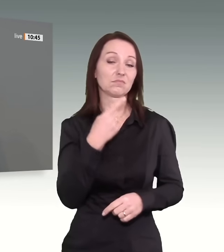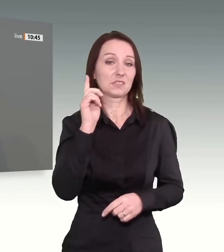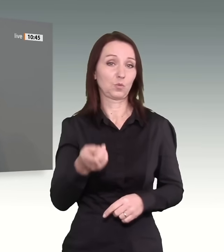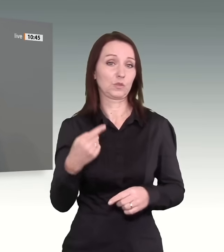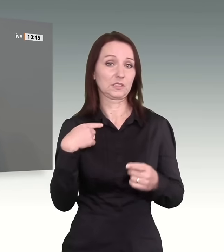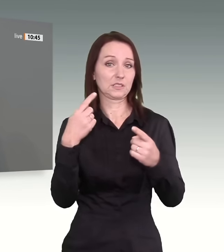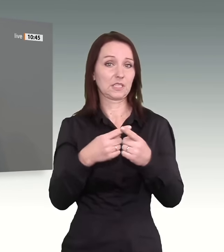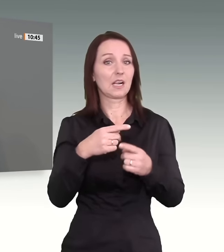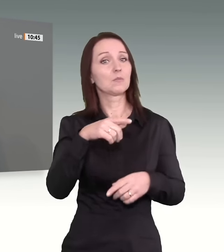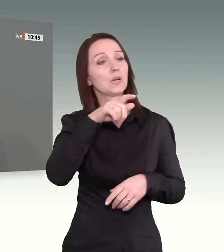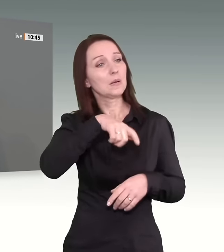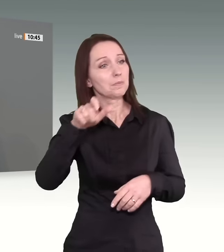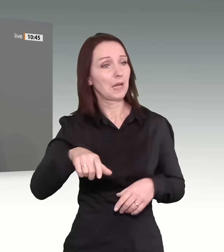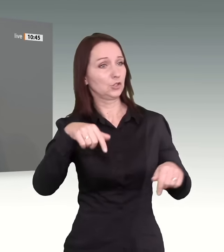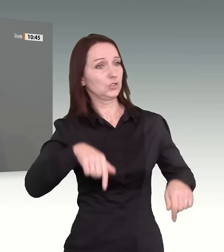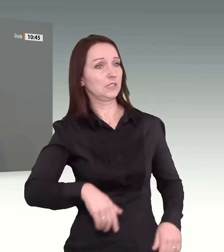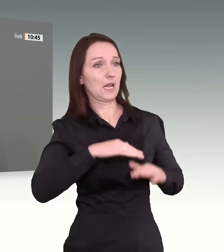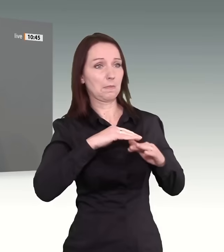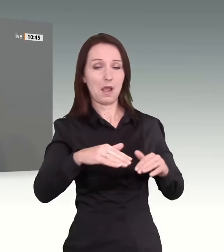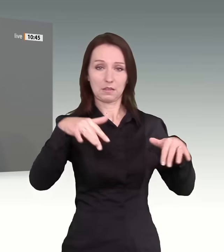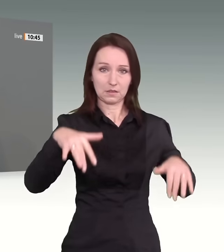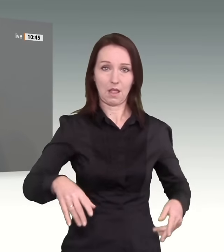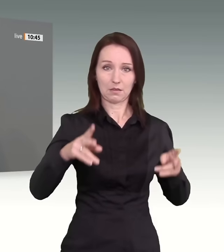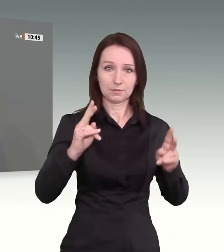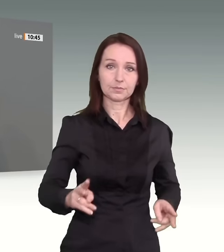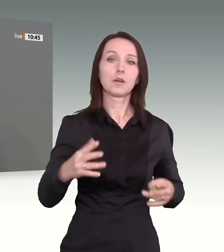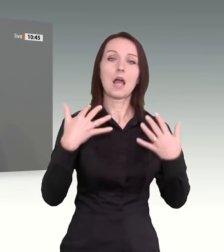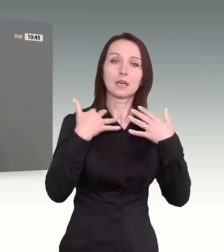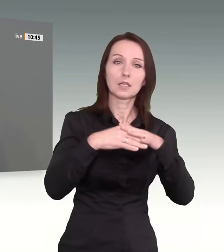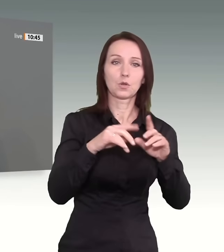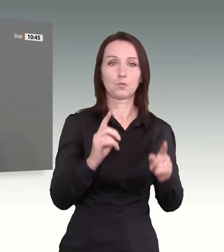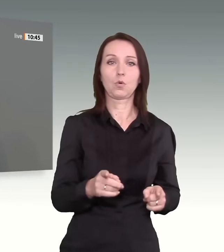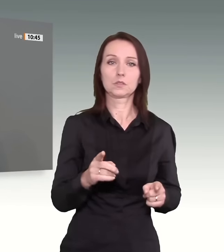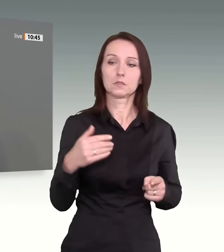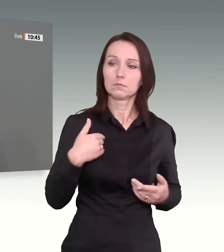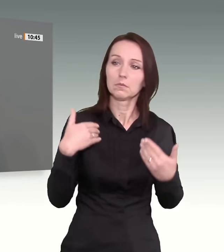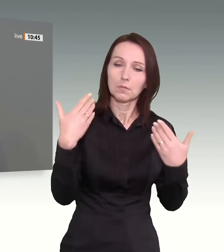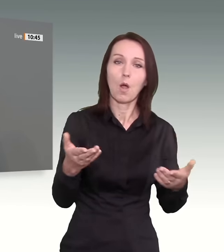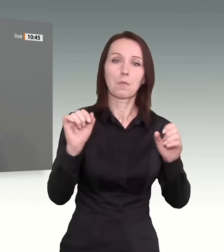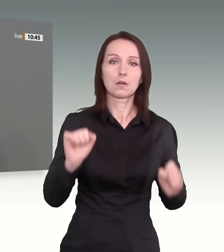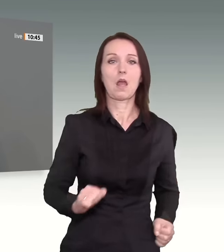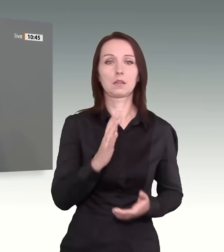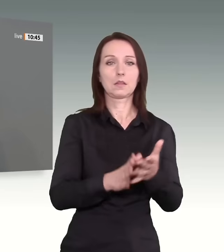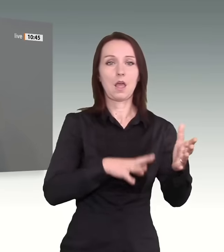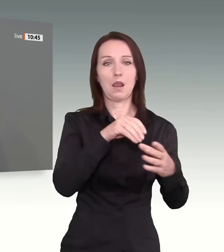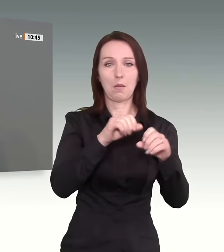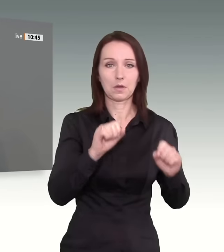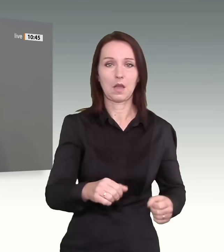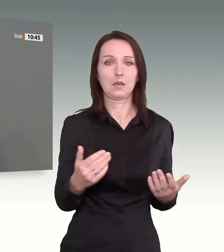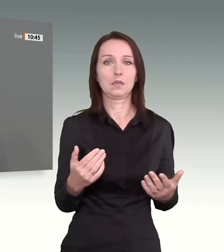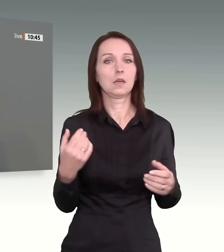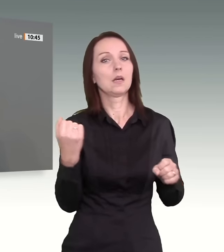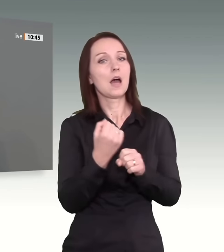dass wir Menschen in diesem Land integrieren, dass wir ihnen Teilhabe ermöglichen, dass wir ihnen